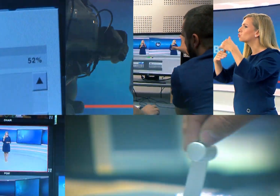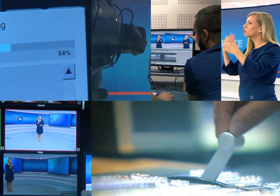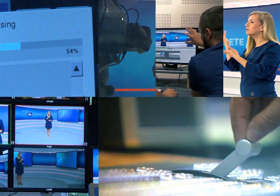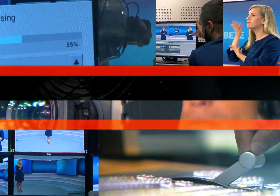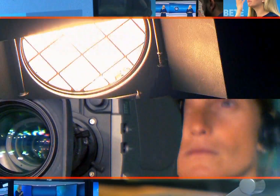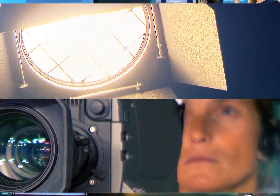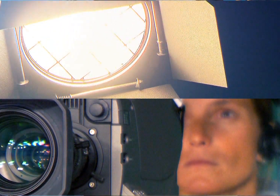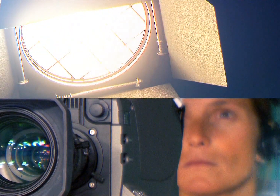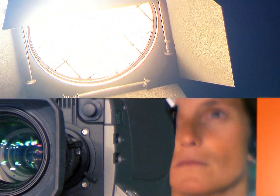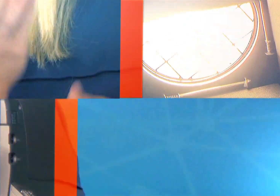Музиката